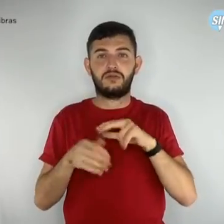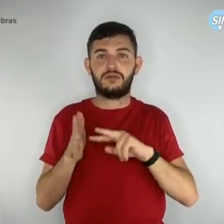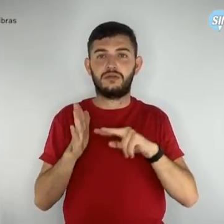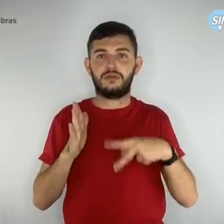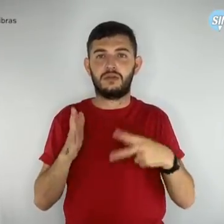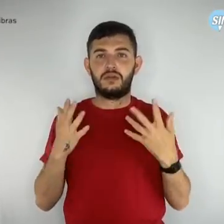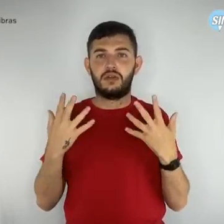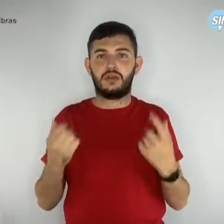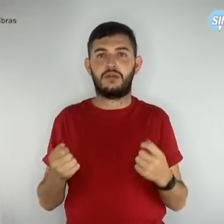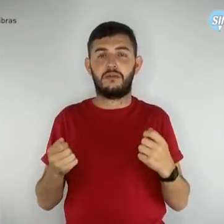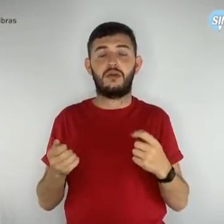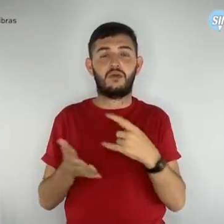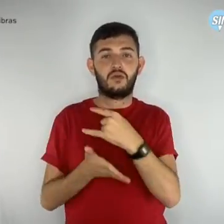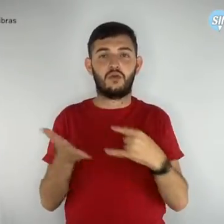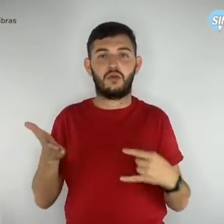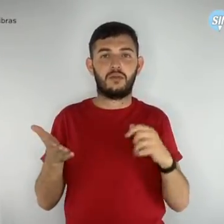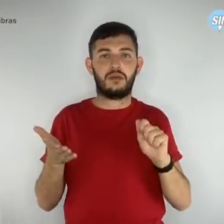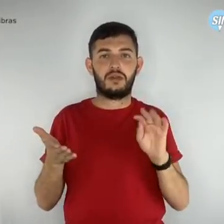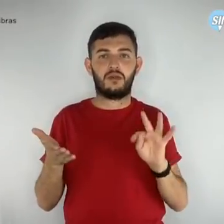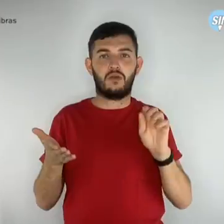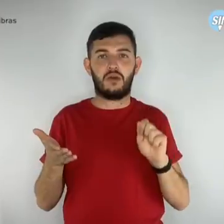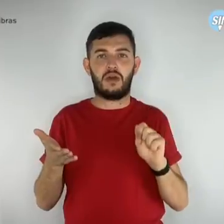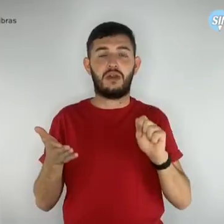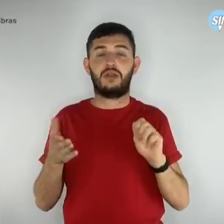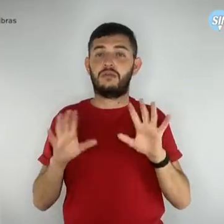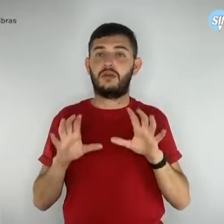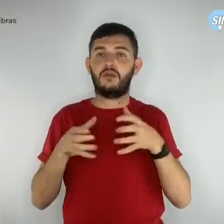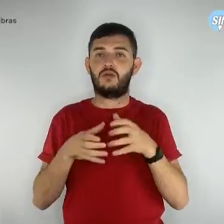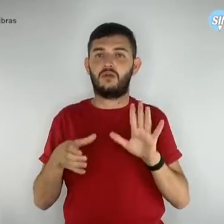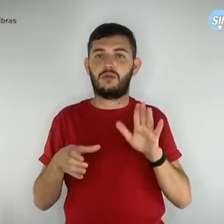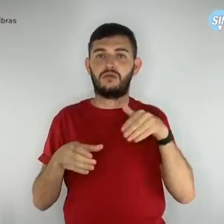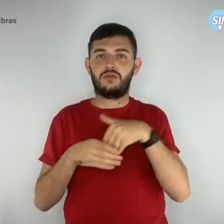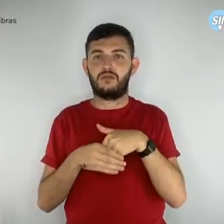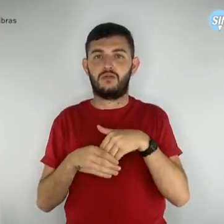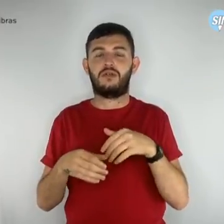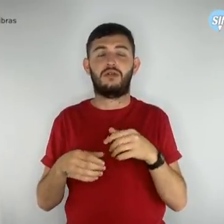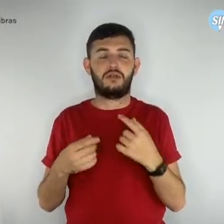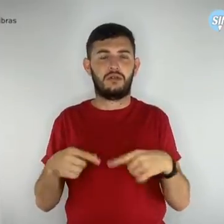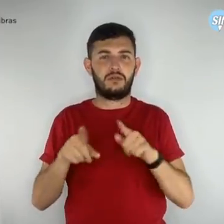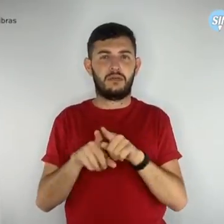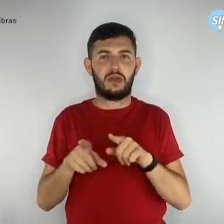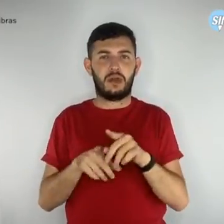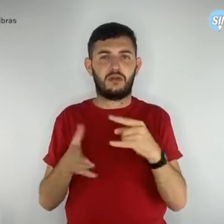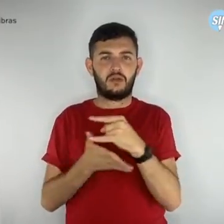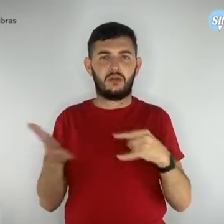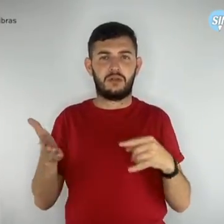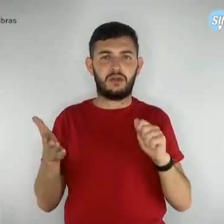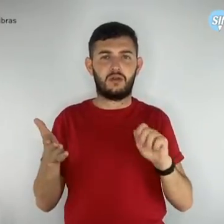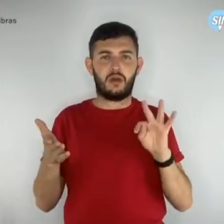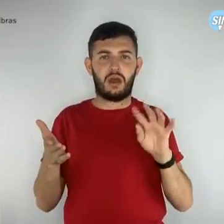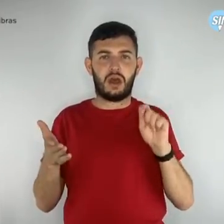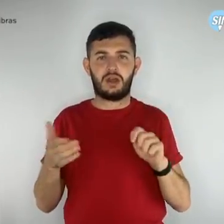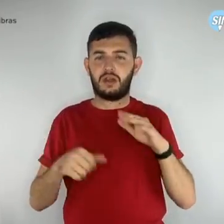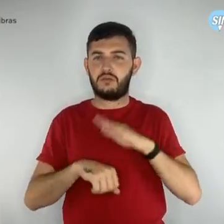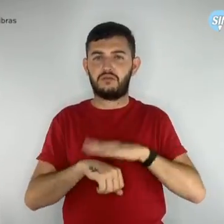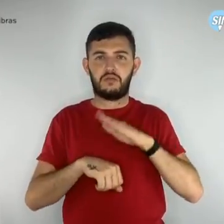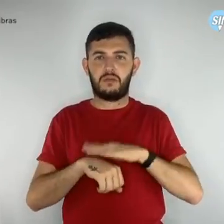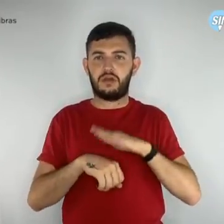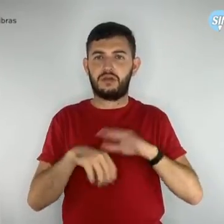assinada pelo votante e que a ata virtual é recebida automaticamente pelo sindicato.